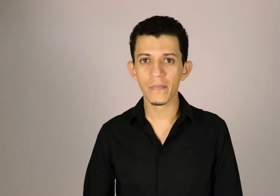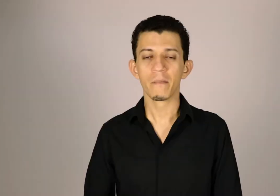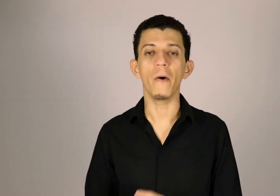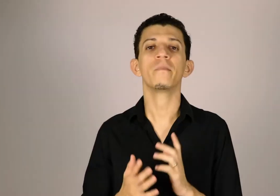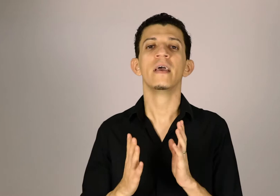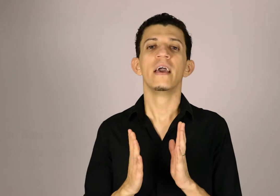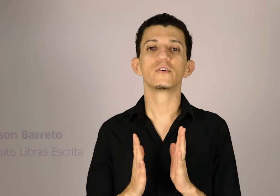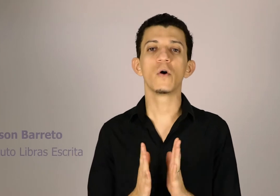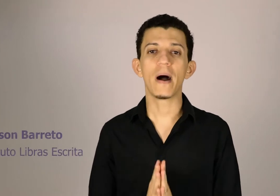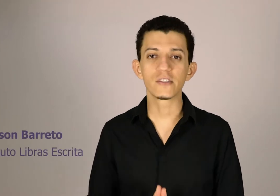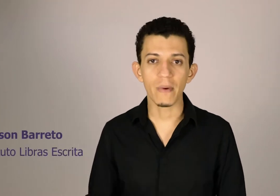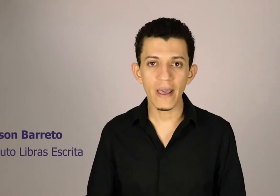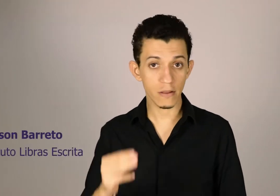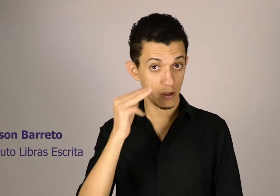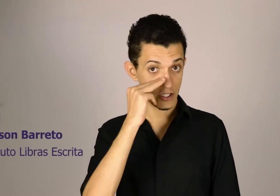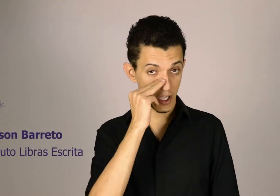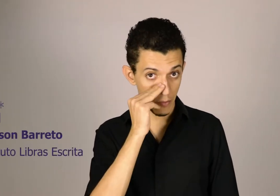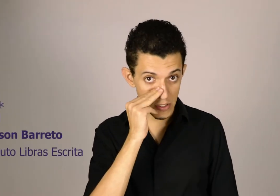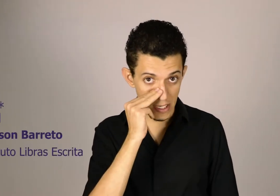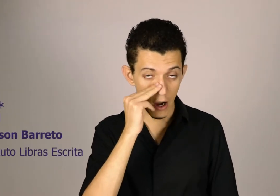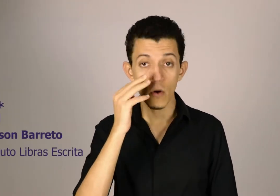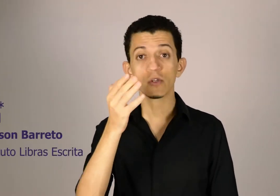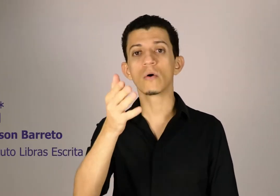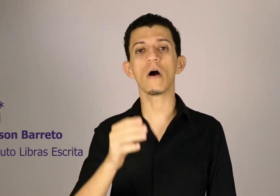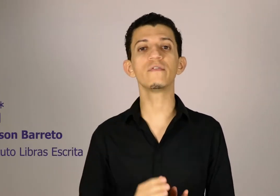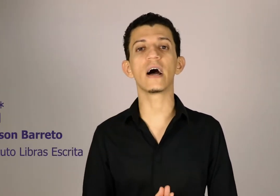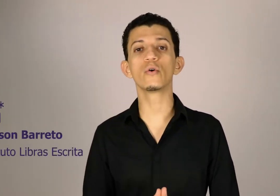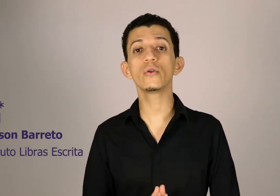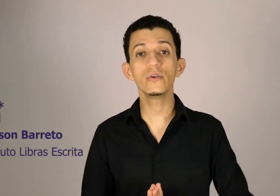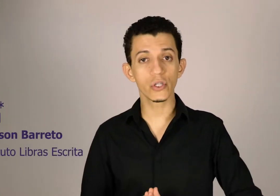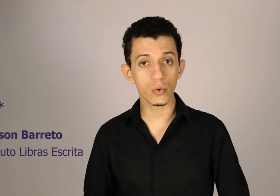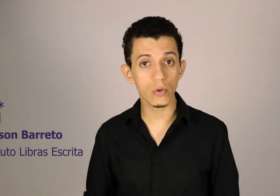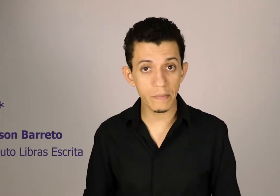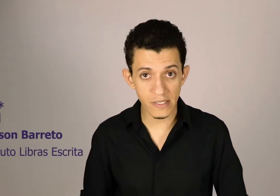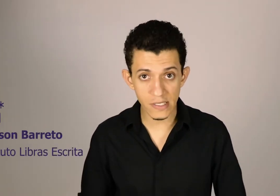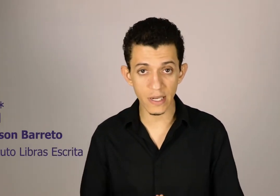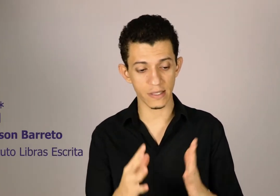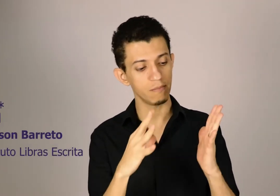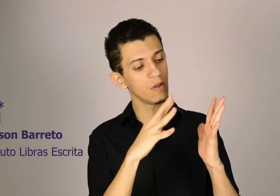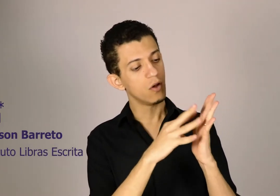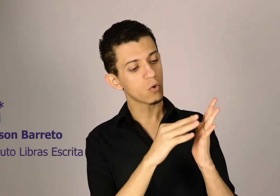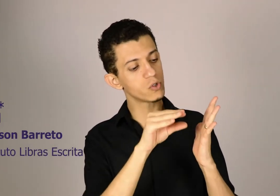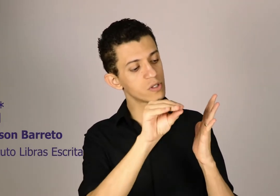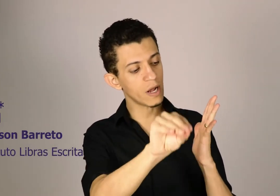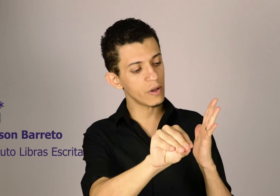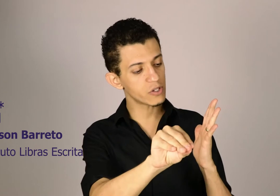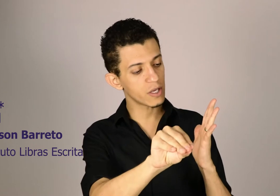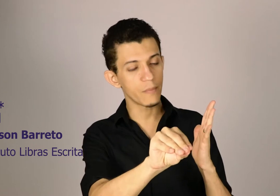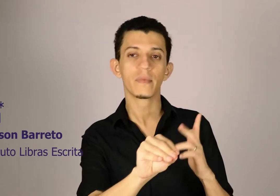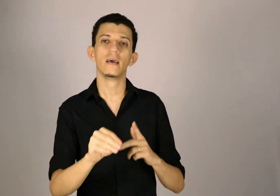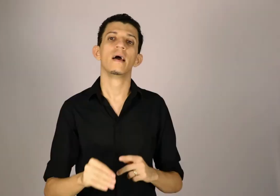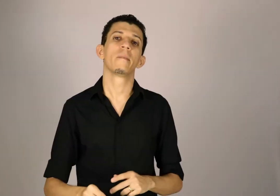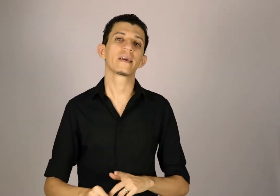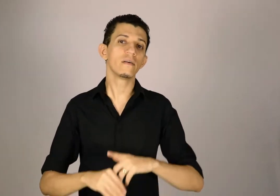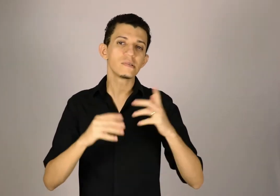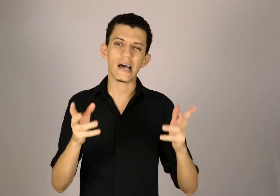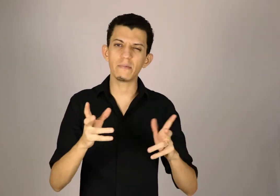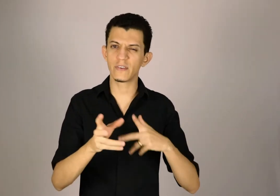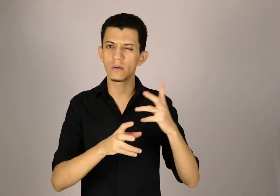Bom, eu sou o Matos Barreto, isso aqui é meu sinal. Sou cofundador do Instituto Libras Escrita. O sinal é este aqui. Para quem não sabe, de vez em quando